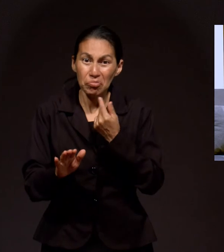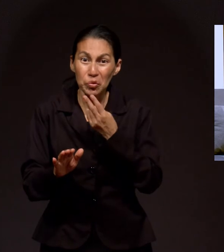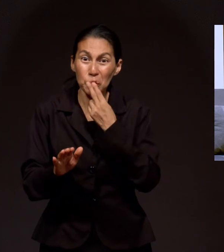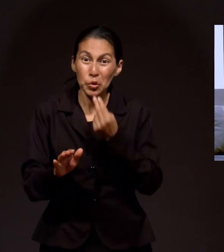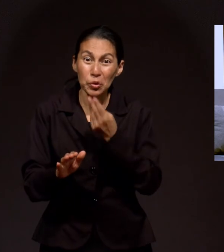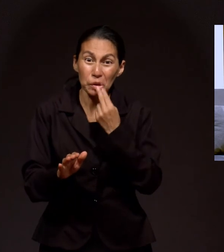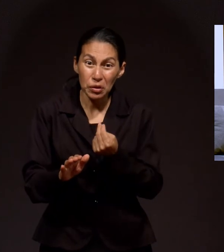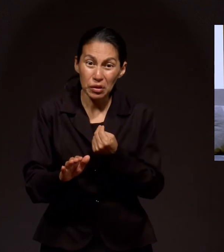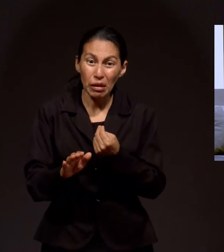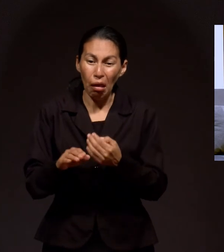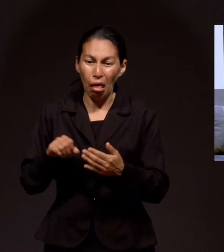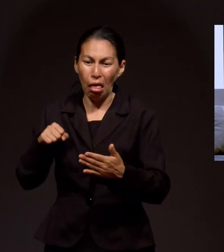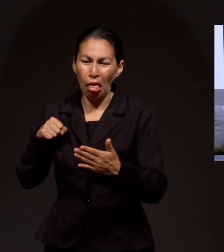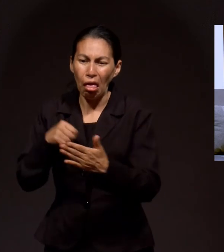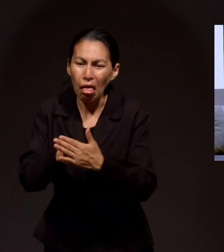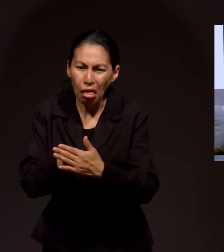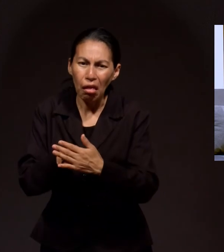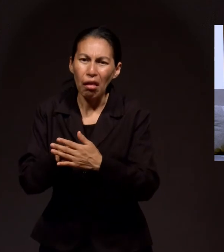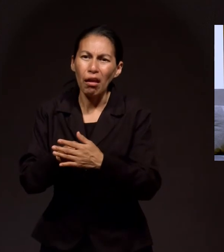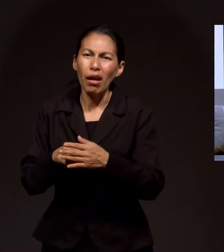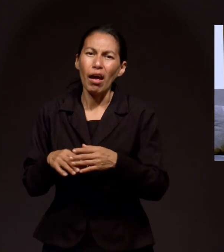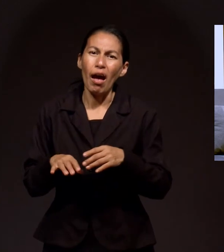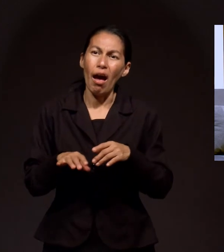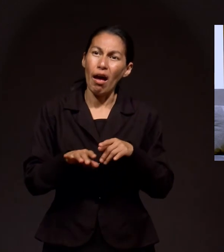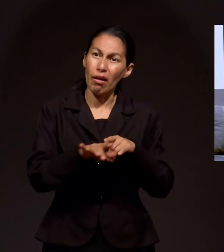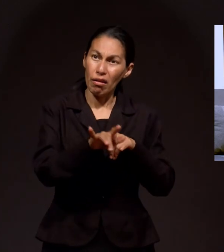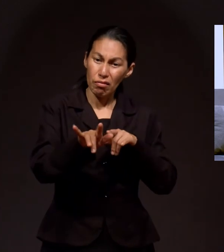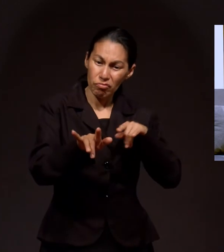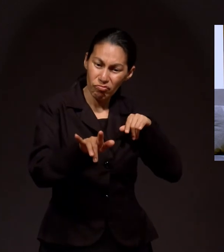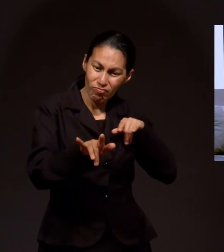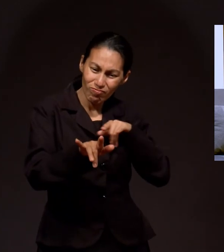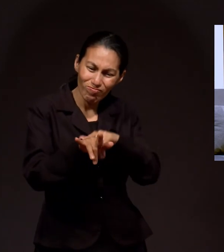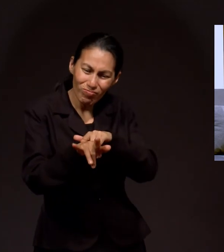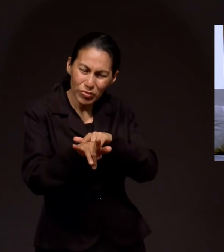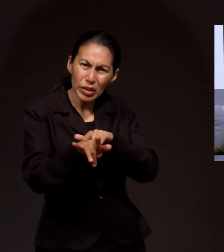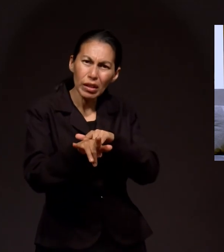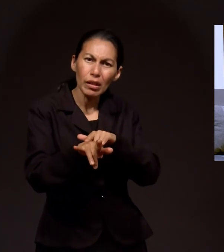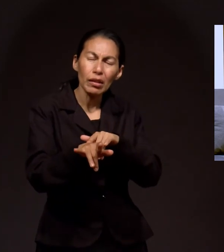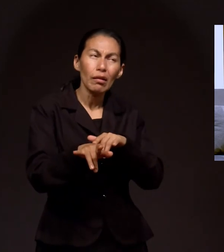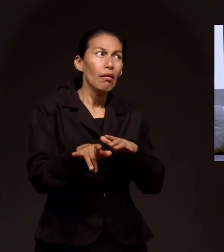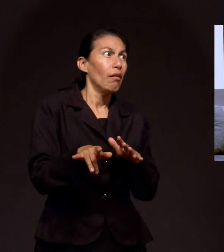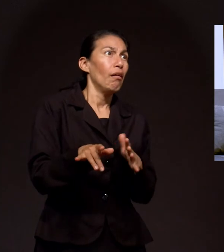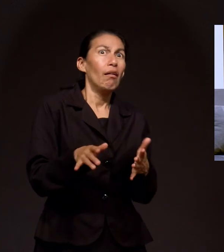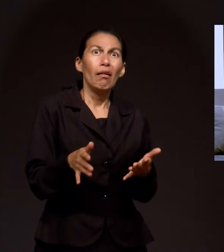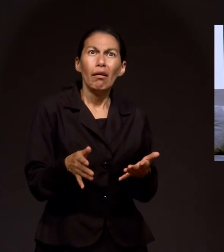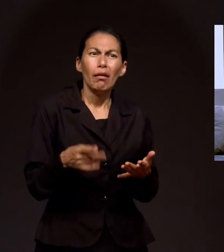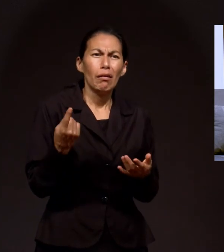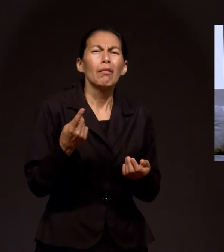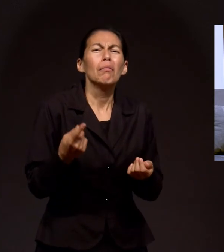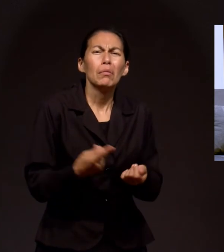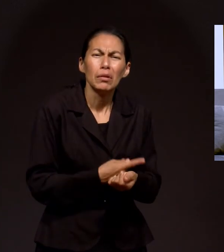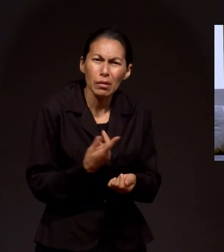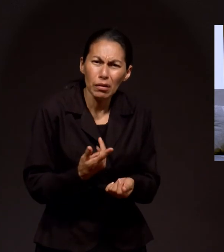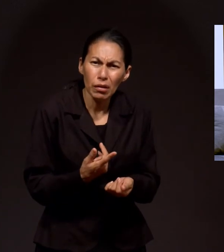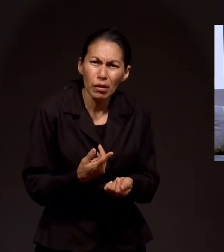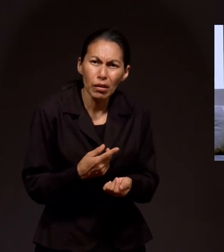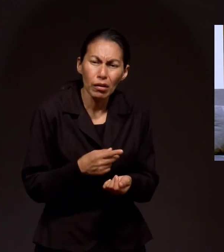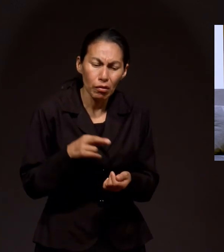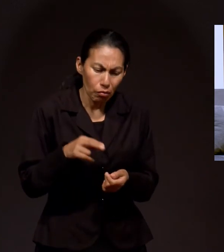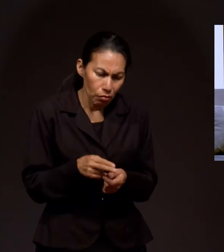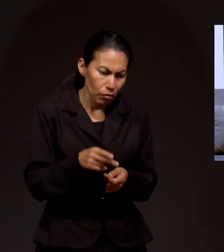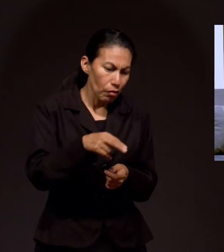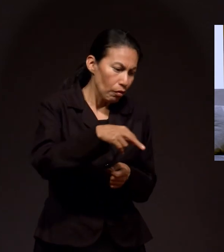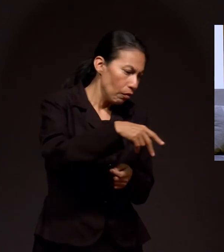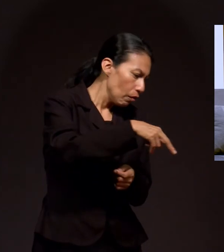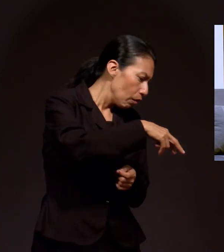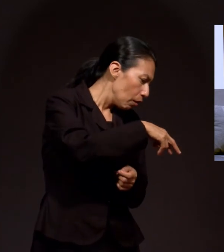el carro atrás nada donde iba mi hija. Ese día, cuando la gente salió a mirarme en el carro, la gente me preguntaba, ¿qué le pasó? Y yo dije, ¿pero qué me pasó de qué? Y cuando